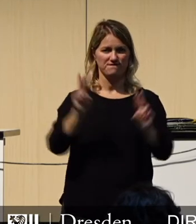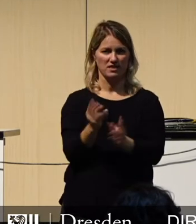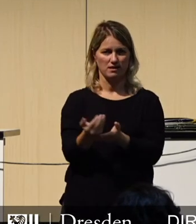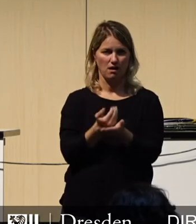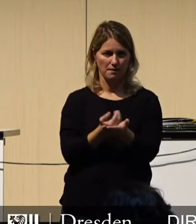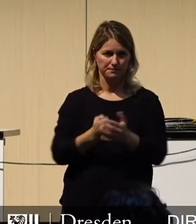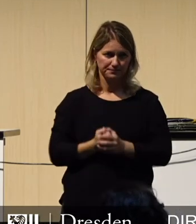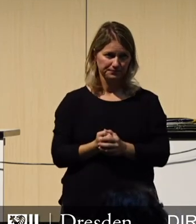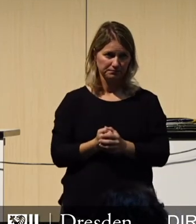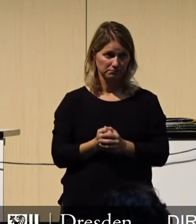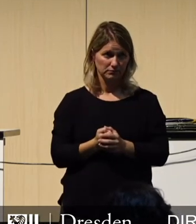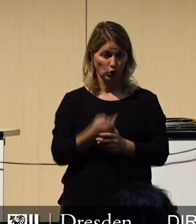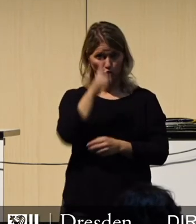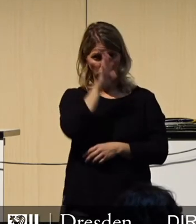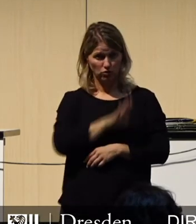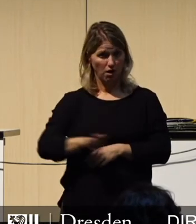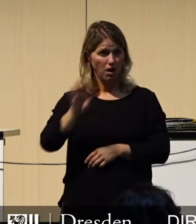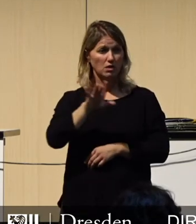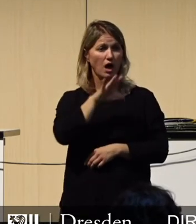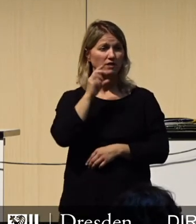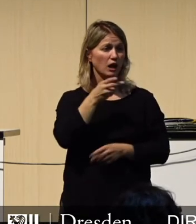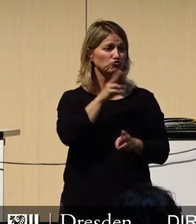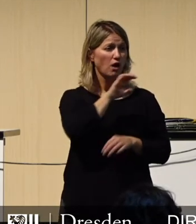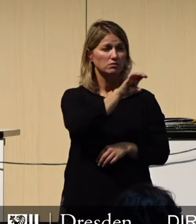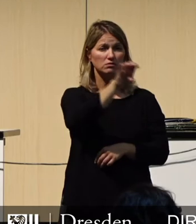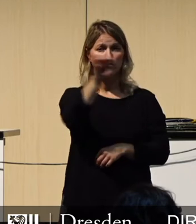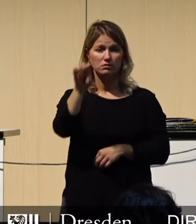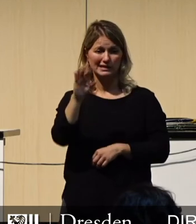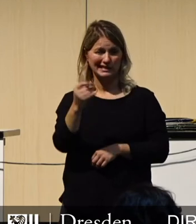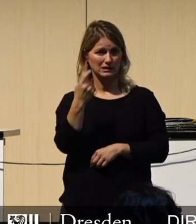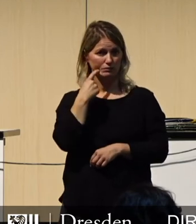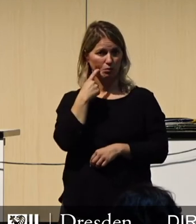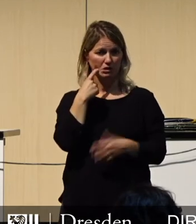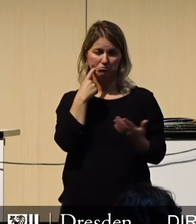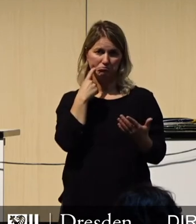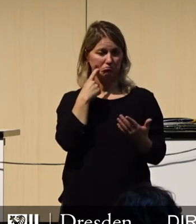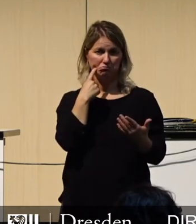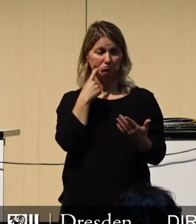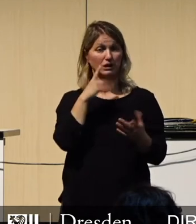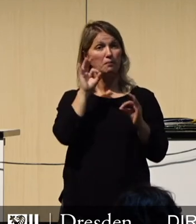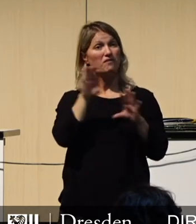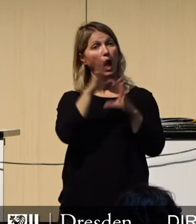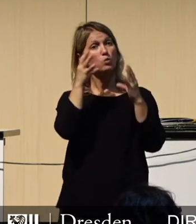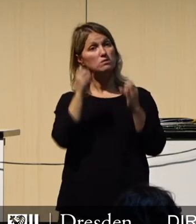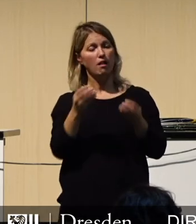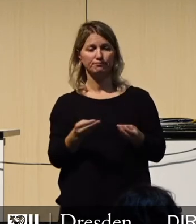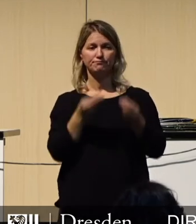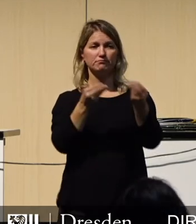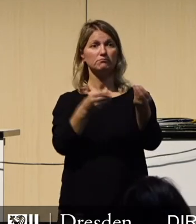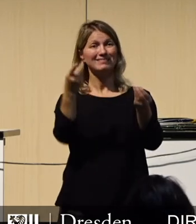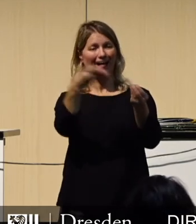Zahlreiche deutsche Städte sehen sich derzeit nicht in der Lage, einen genehmigungsfähigen Haushalt vorzulegen.